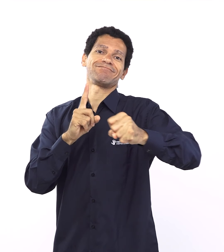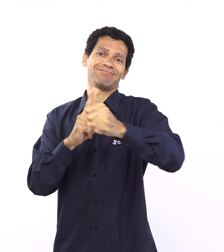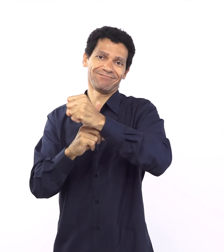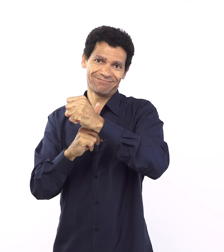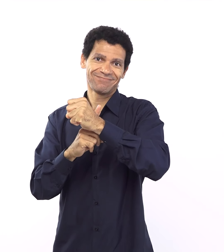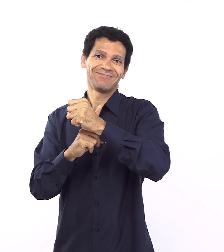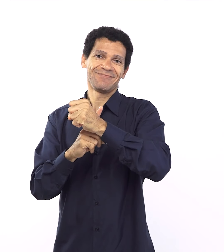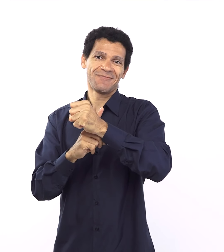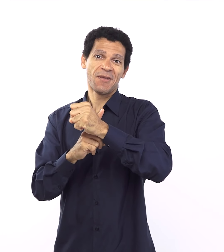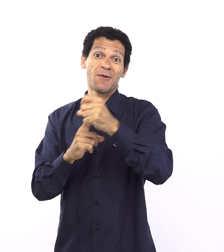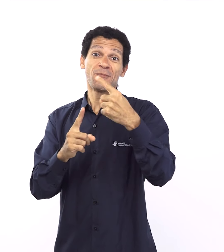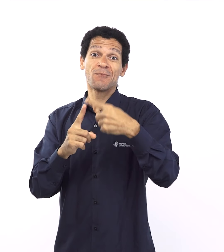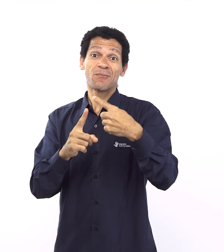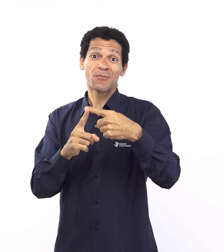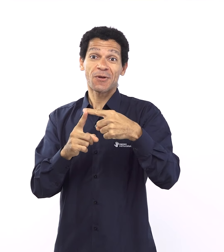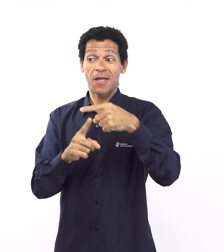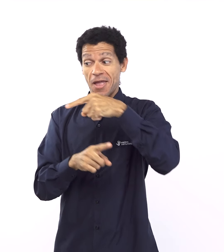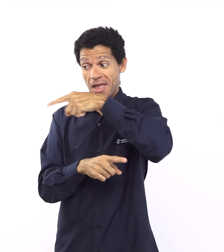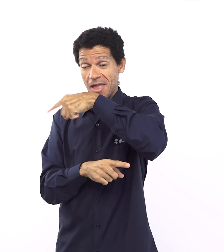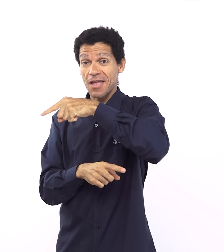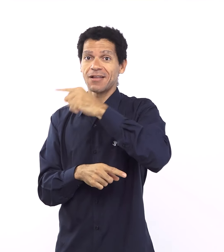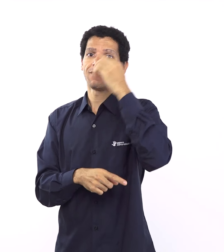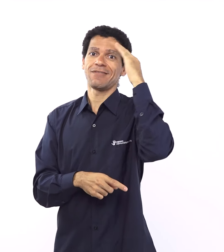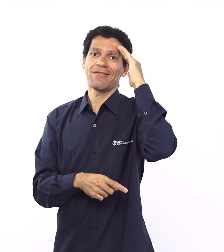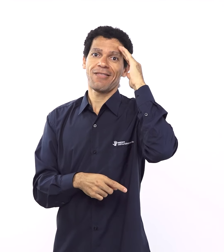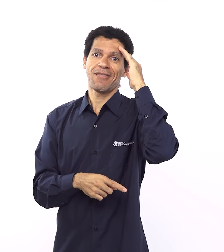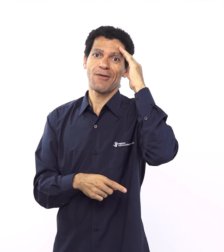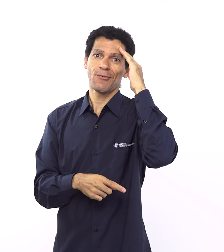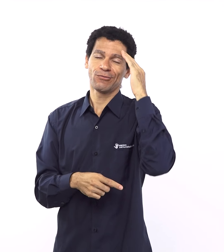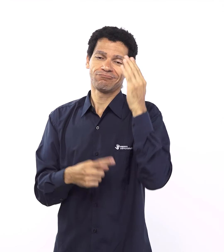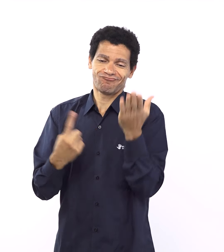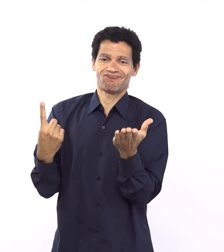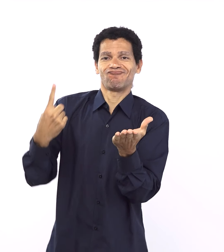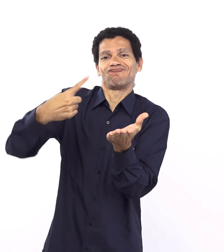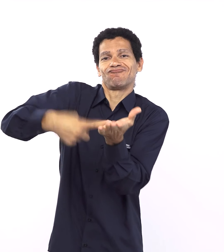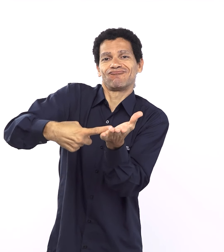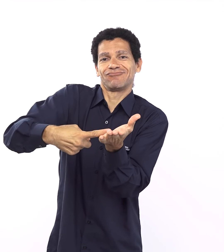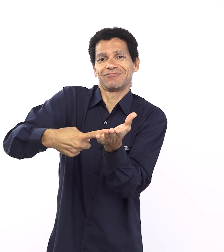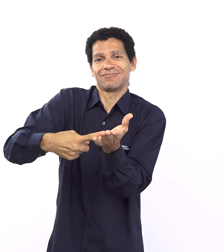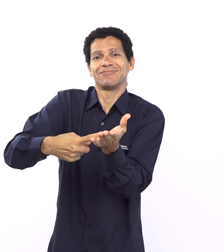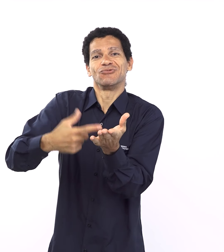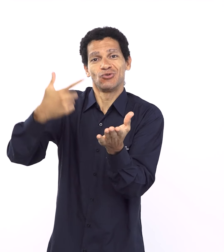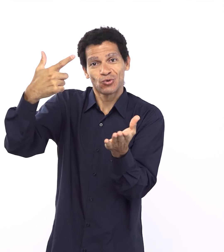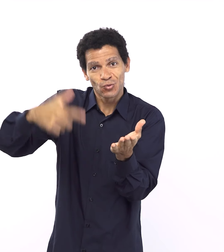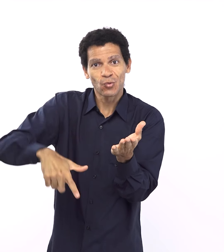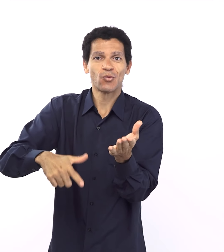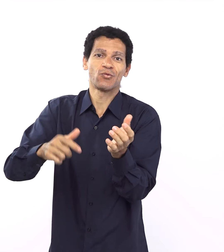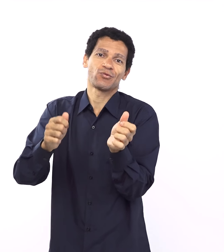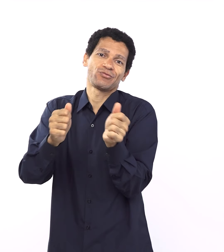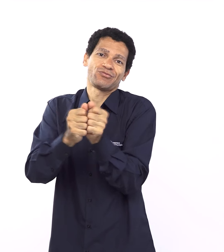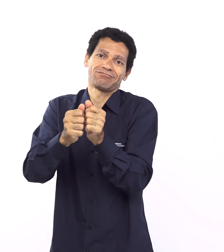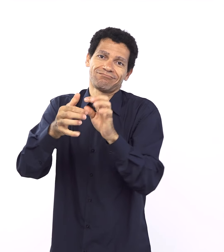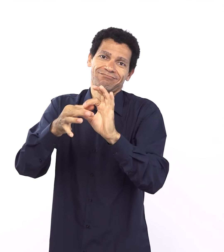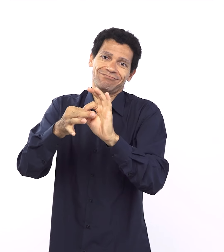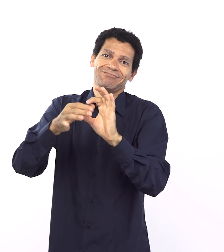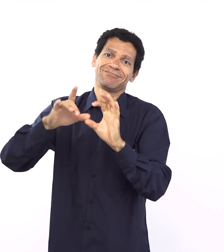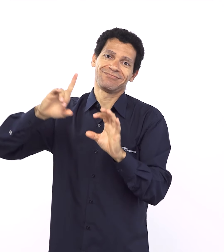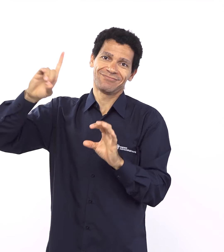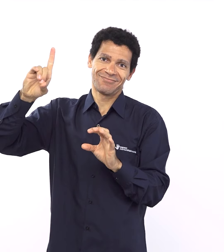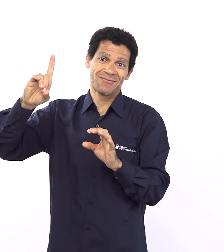vocês e aí ele traz e resgata um elemento da aliança edênica e o primeiro elemento da aliança edênica que ele